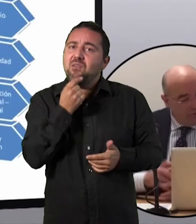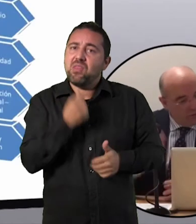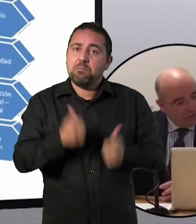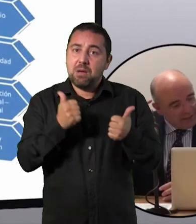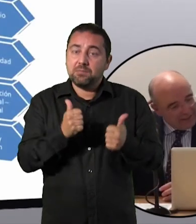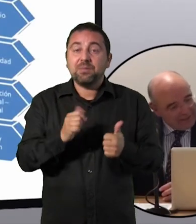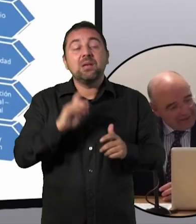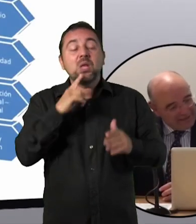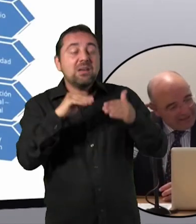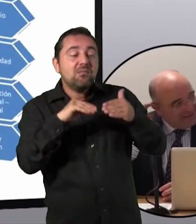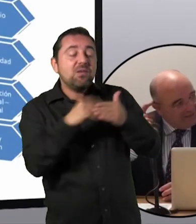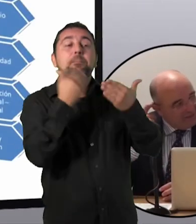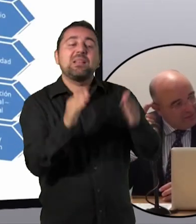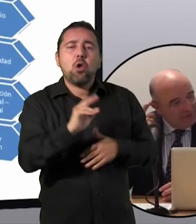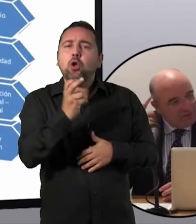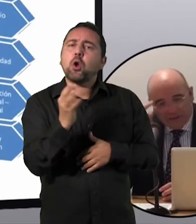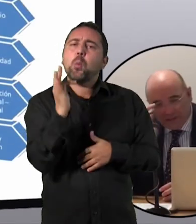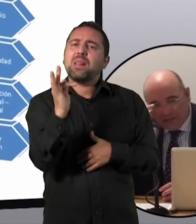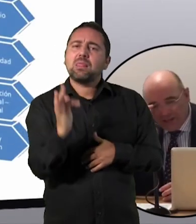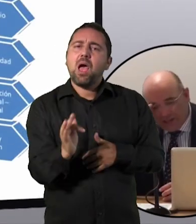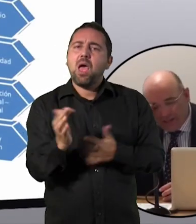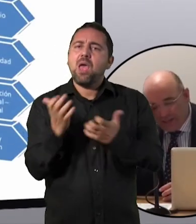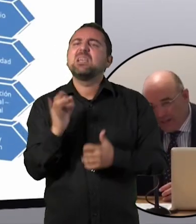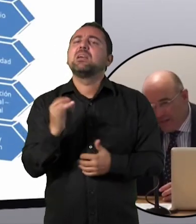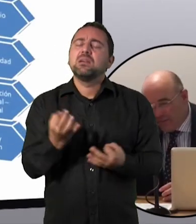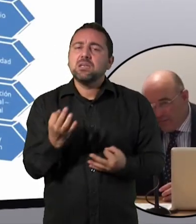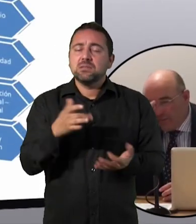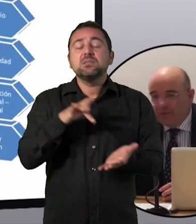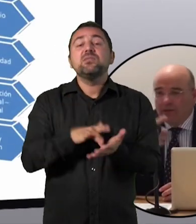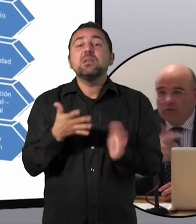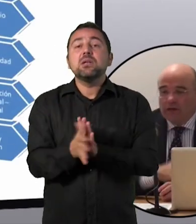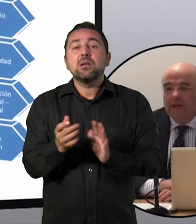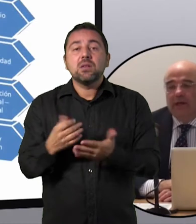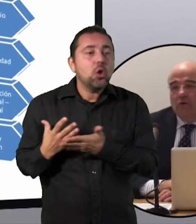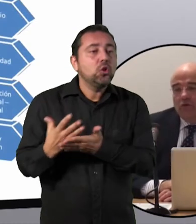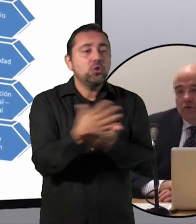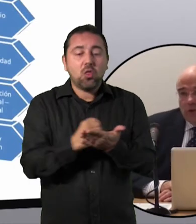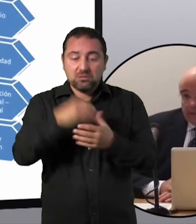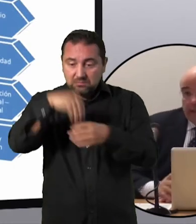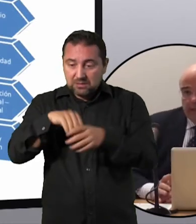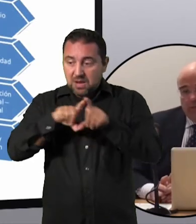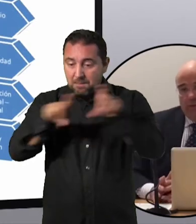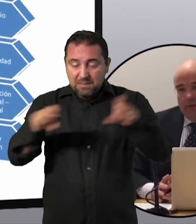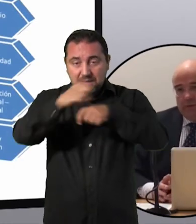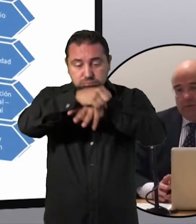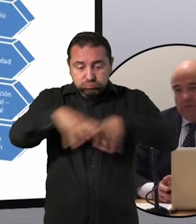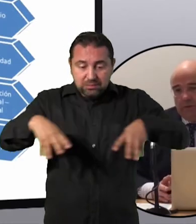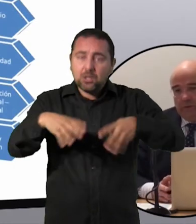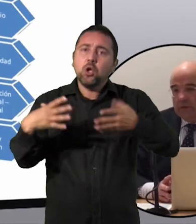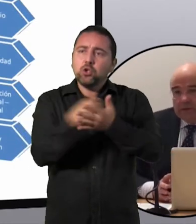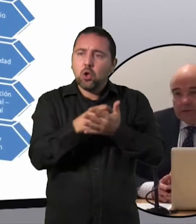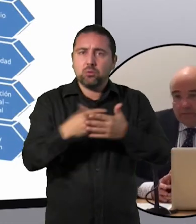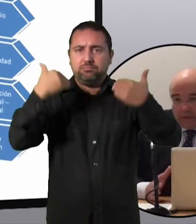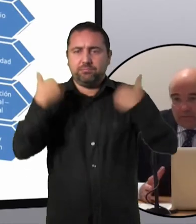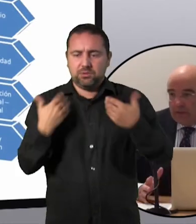Y bueno, pues otra de las grandes ventajas de un emprendedor es que le toca lidiar con todas las áreas de una empresa.